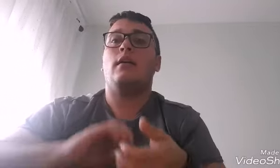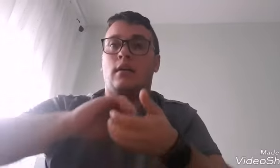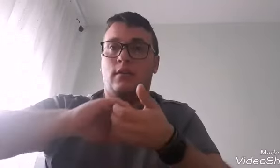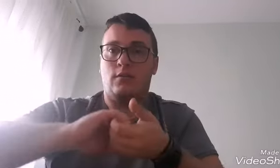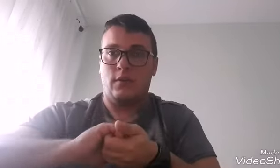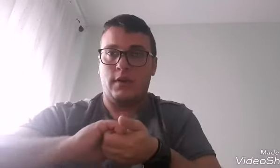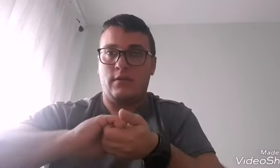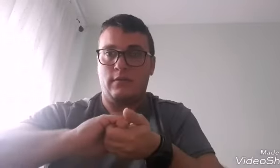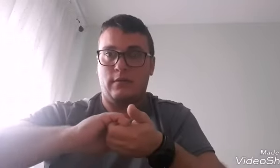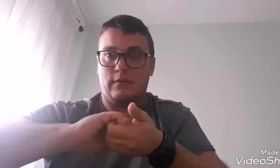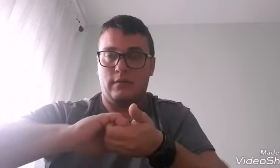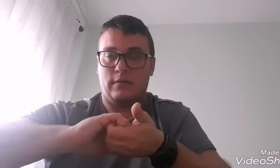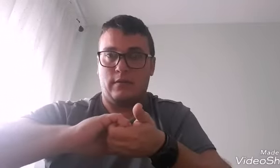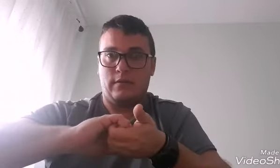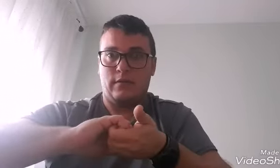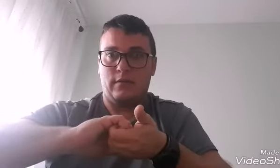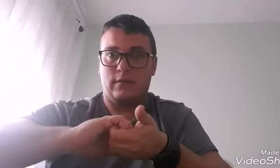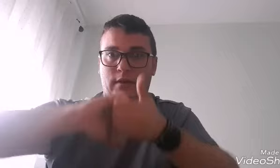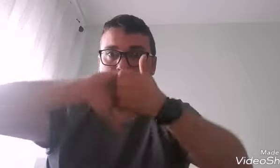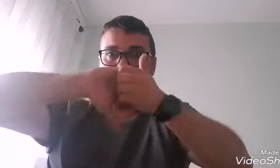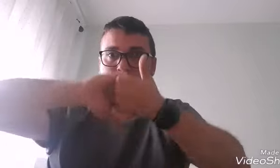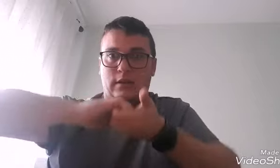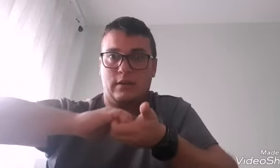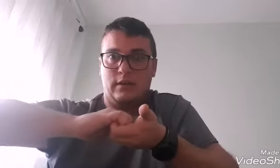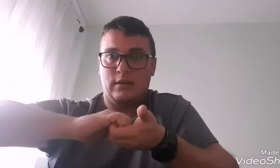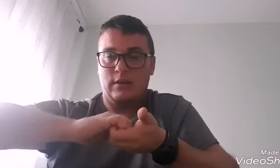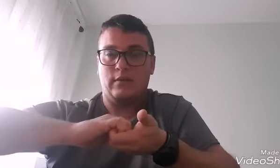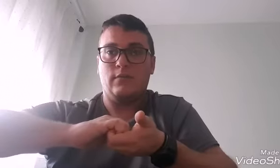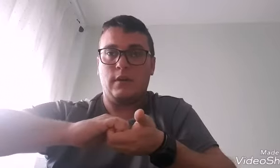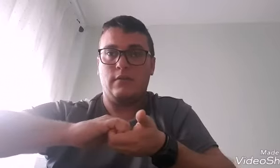Cuñado. Así, así, así. Cuñado.